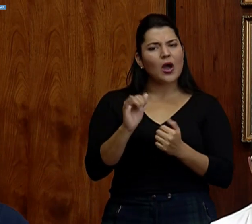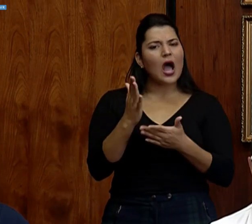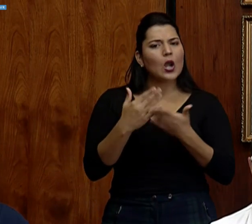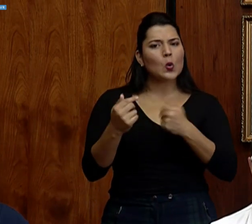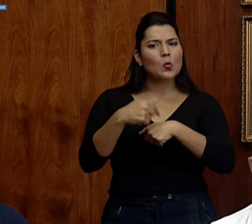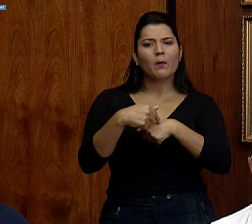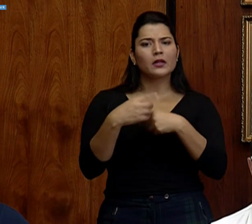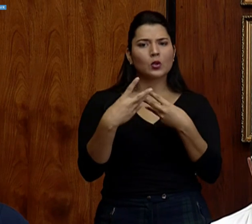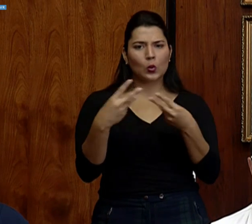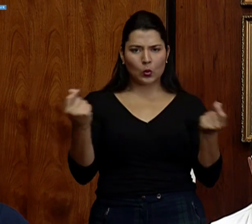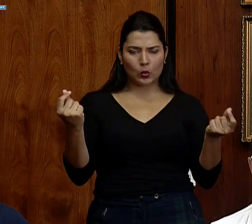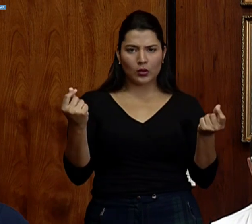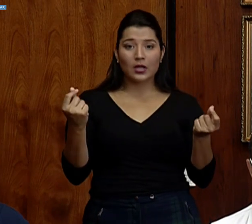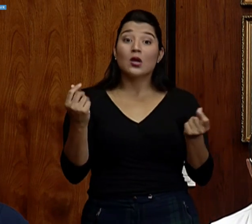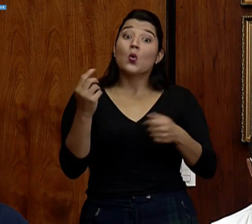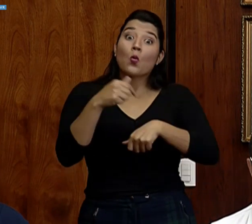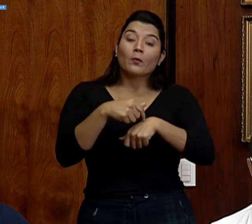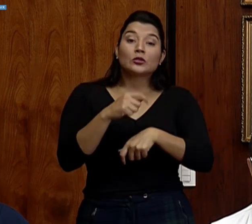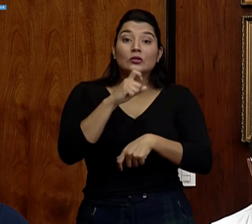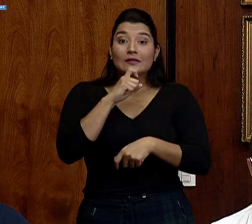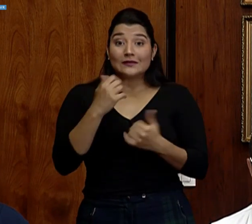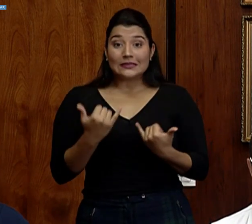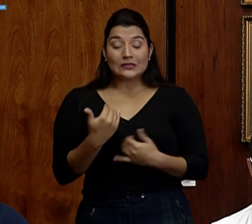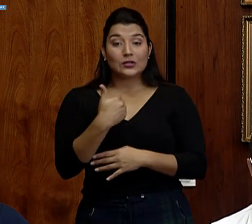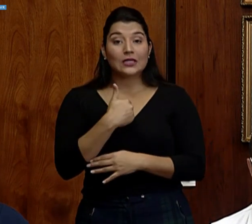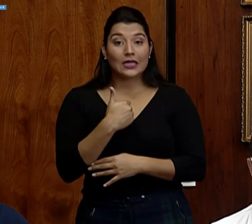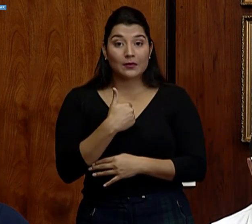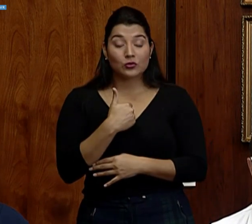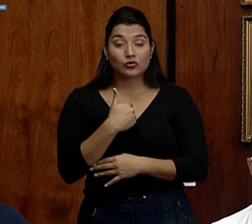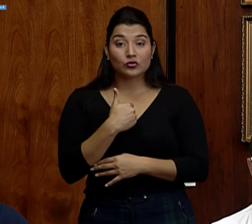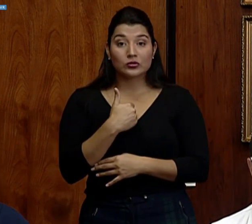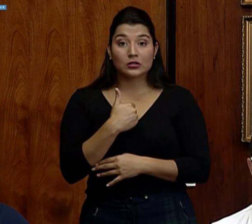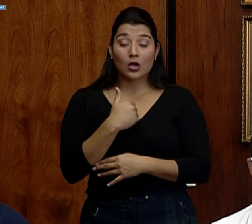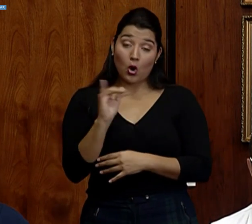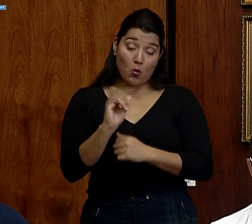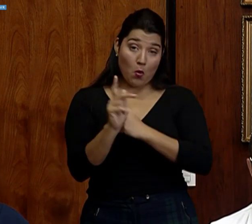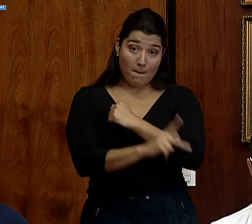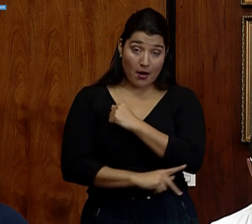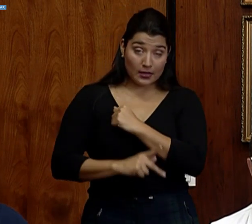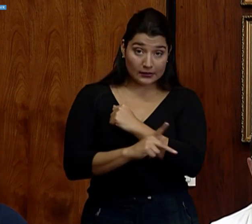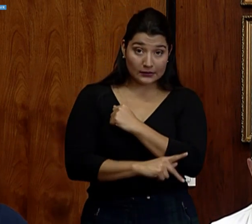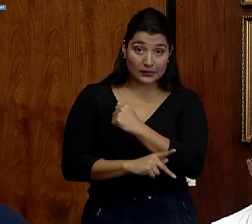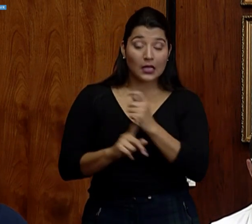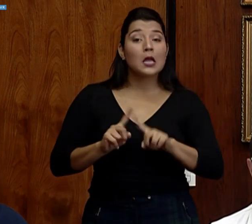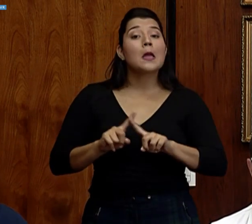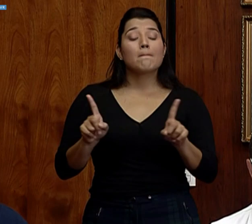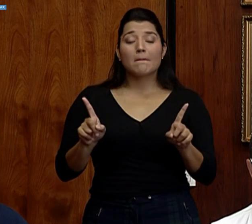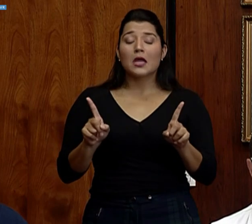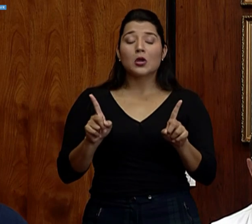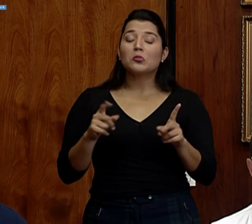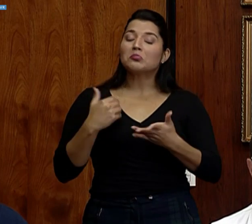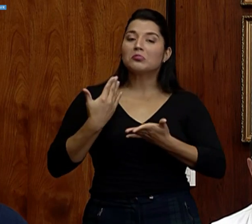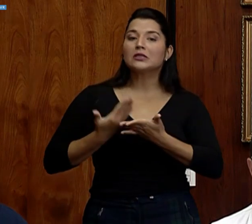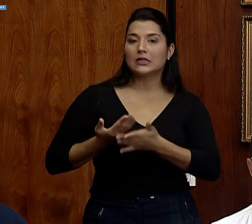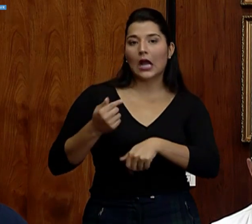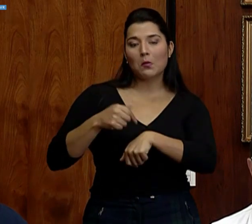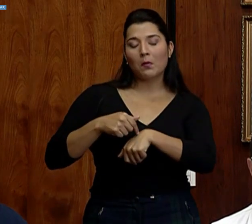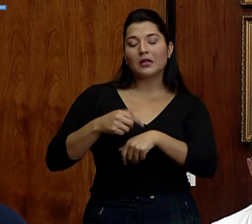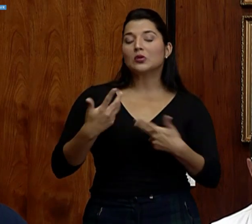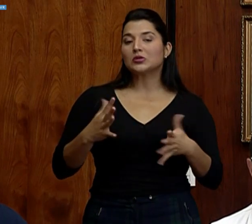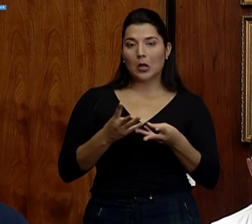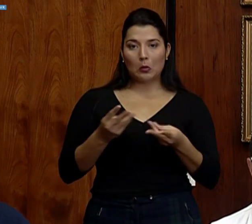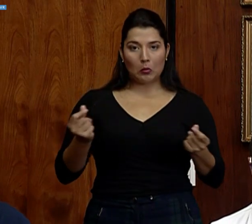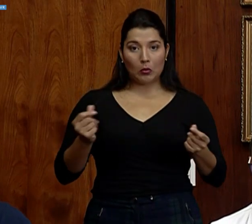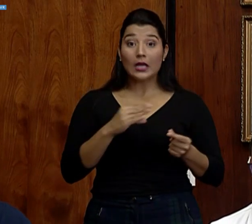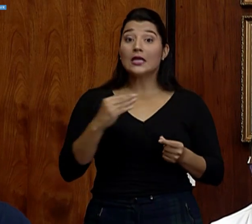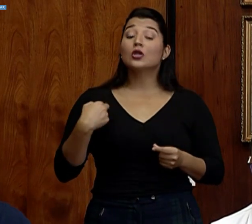es un trago amargo que tenemos que pasar como país, pero que va a llegar un momento en que esto va a pasar y vamos